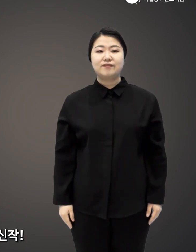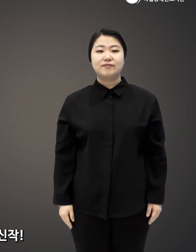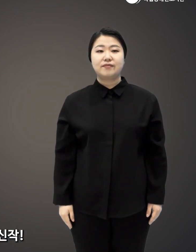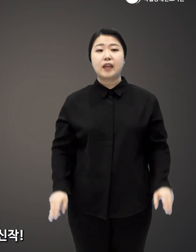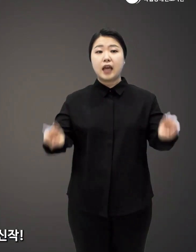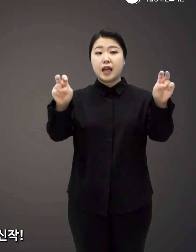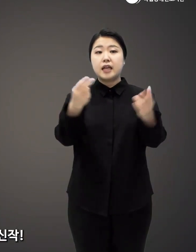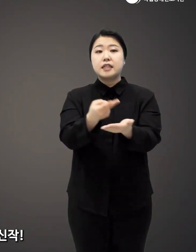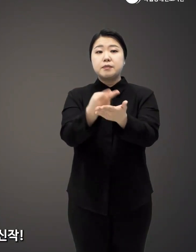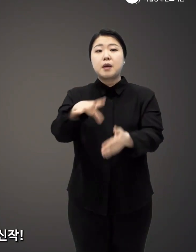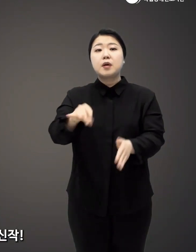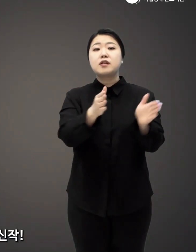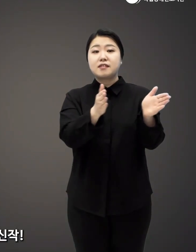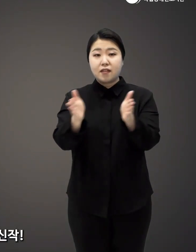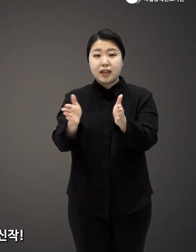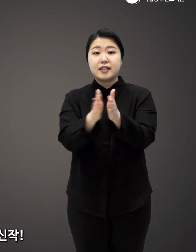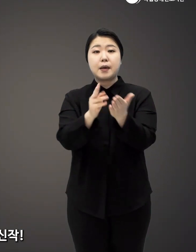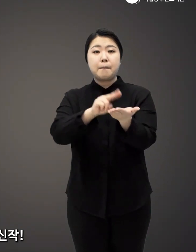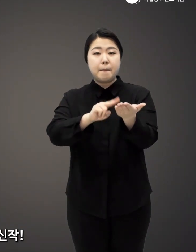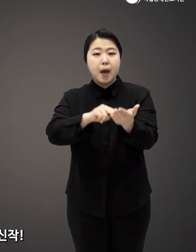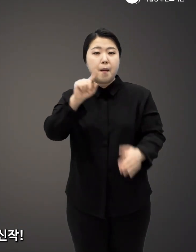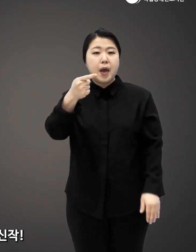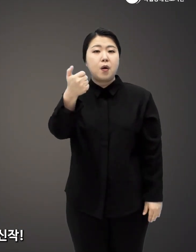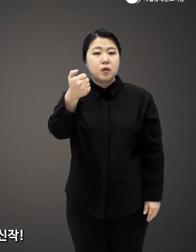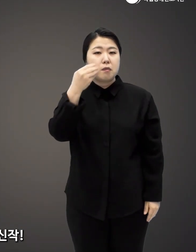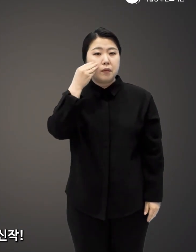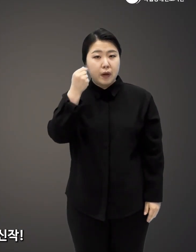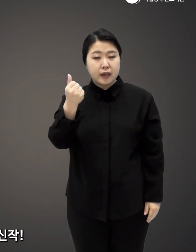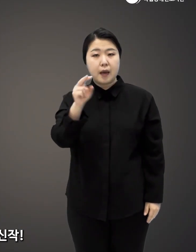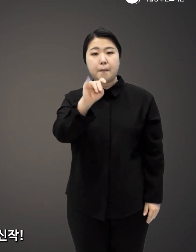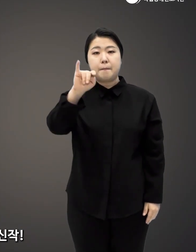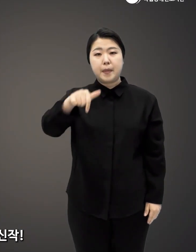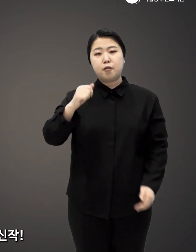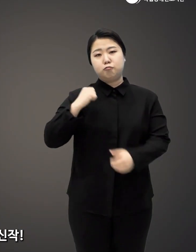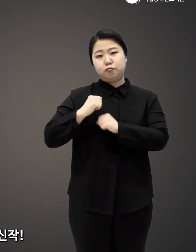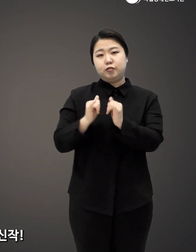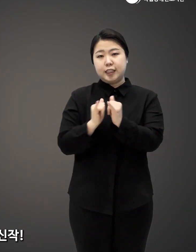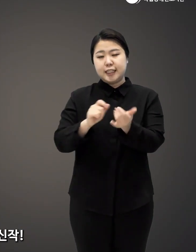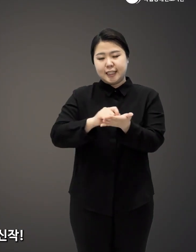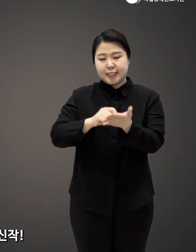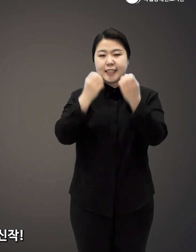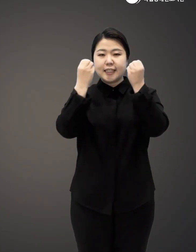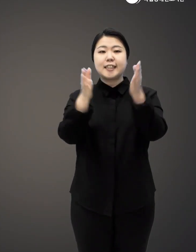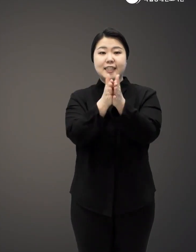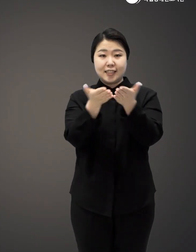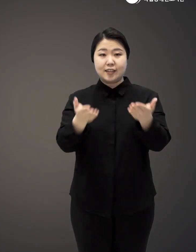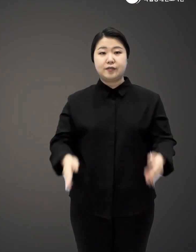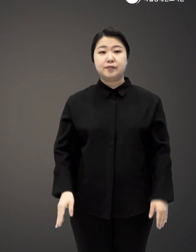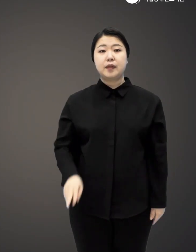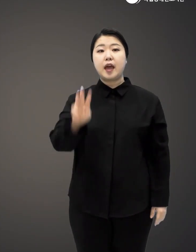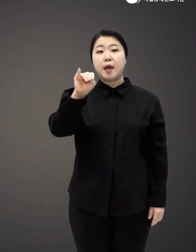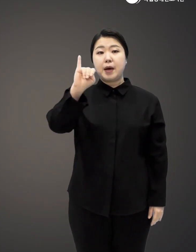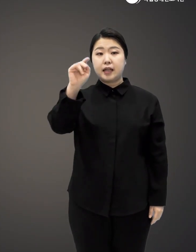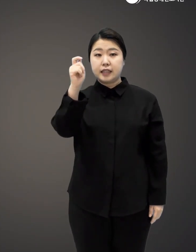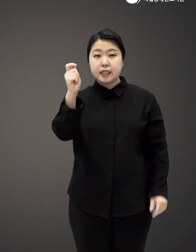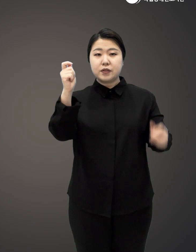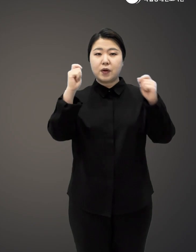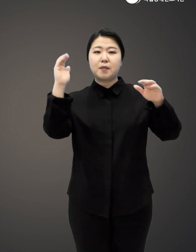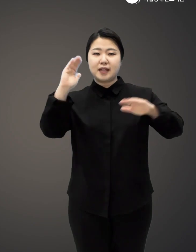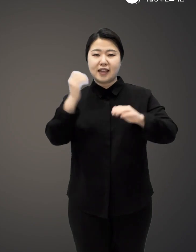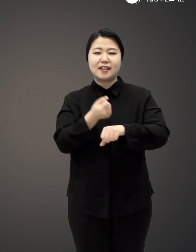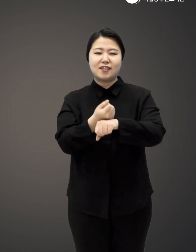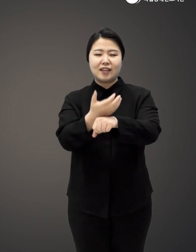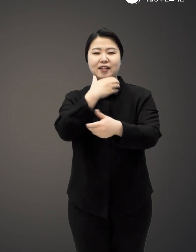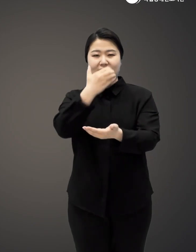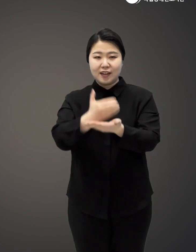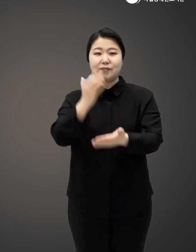침대부터 정리하라 150만부 판매 맥네이븐 장군의 최신작 MIT 졸업생들에게